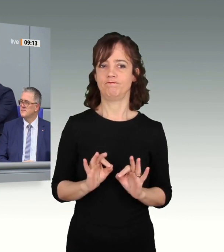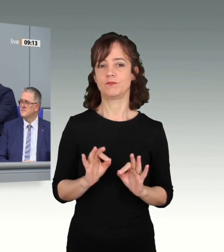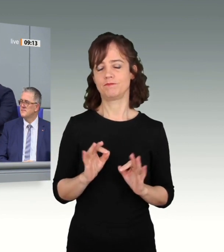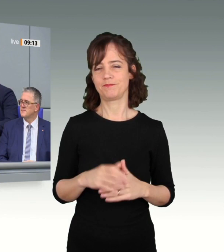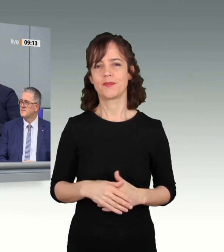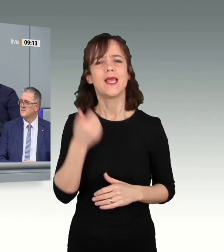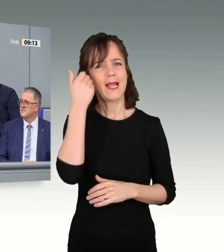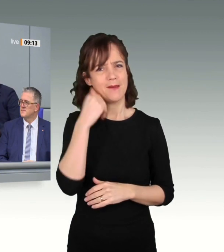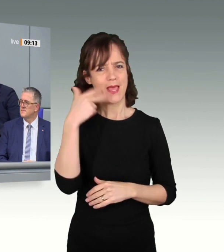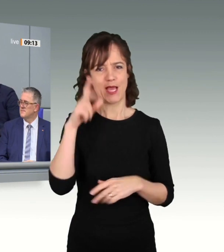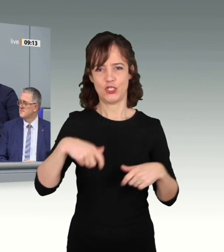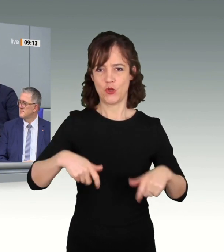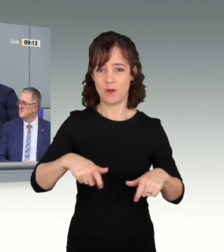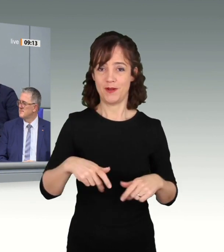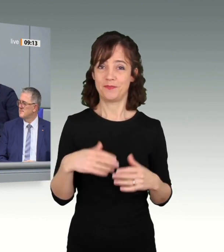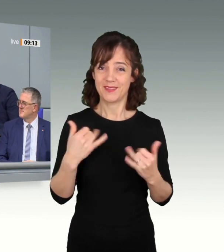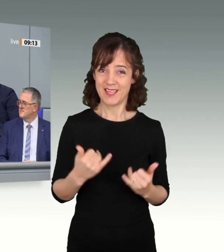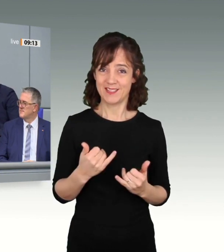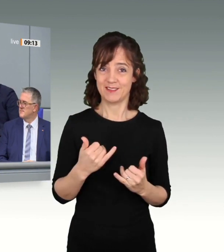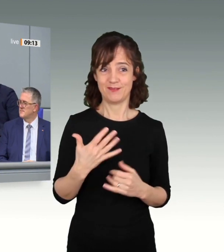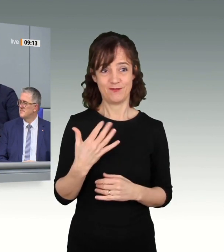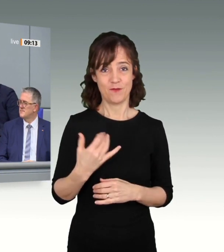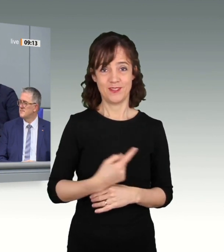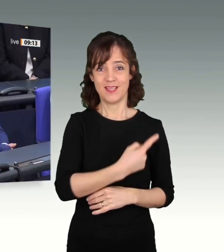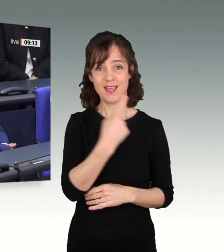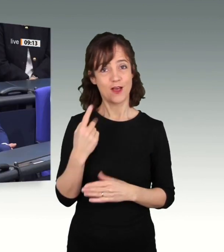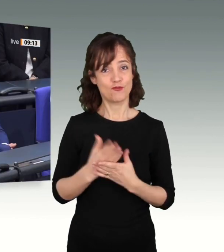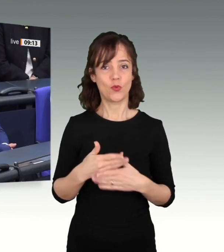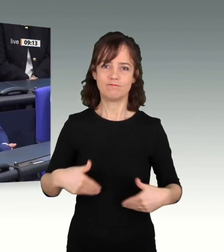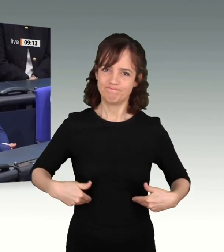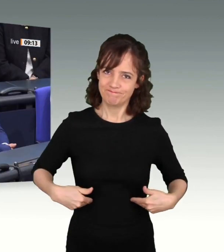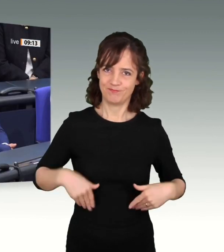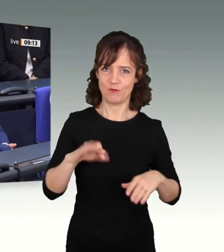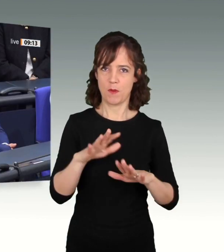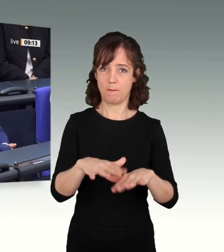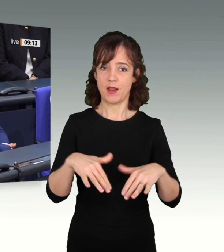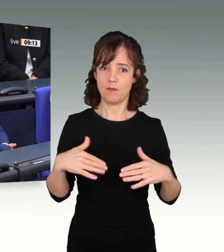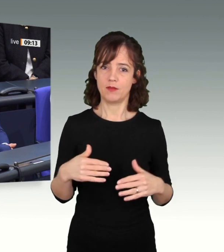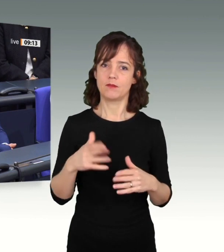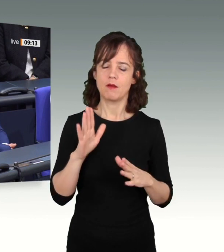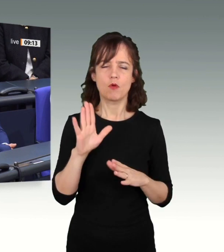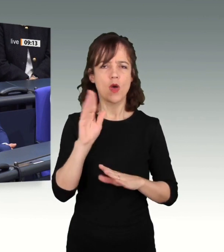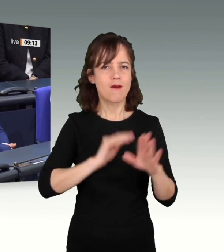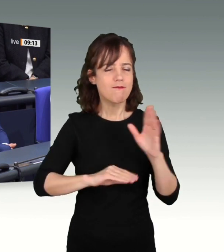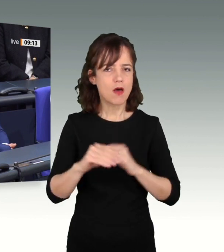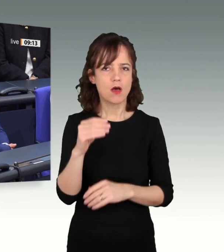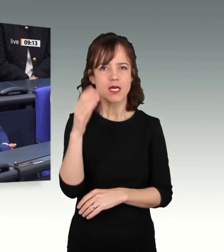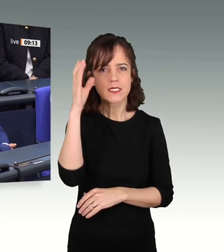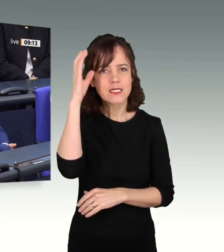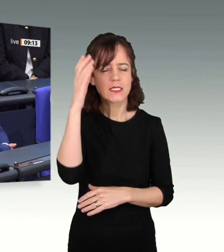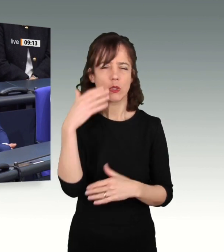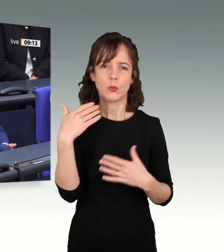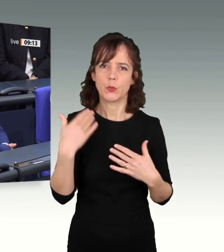Lieber Herr Schäuble, auch nach 50 Jahren dienen Sie dem Parlament mit Ihrer unvergleichlichen Erfahrung, mit Ihrer